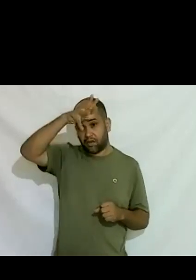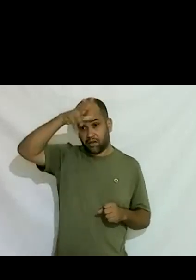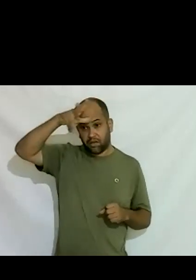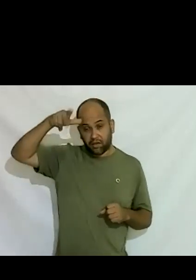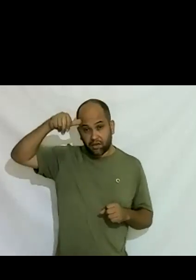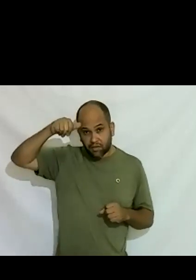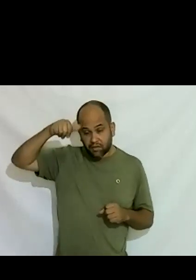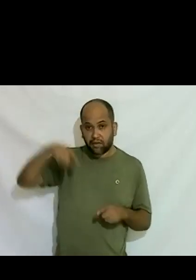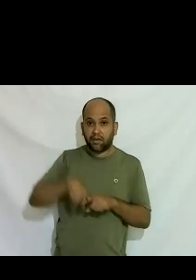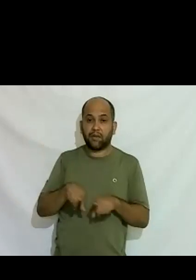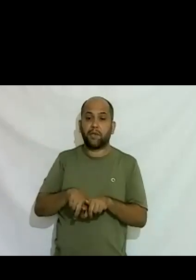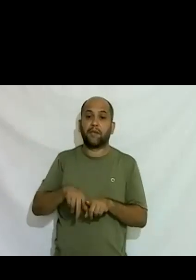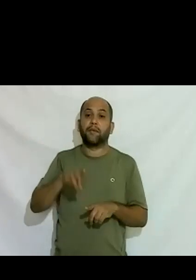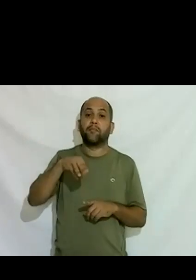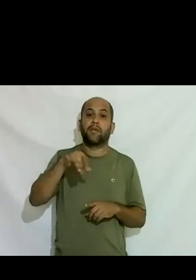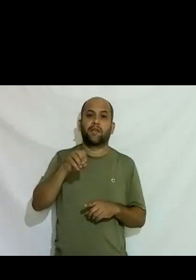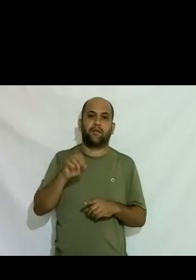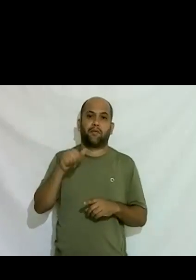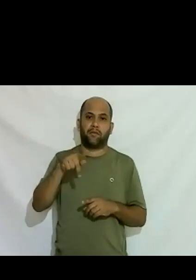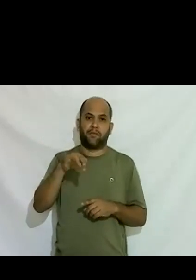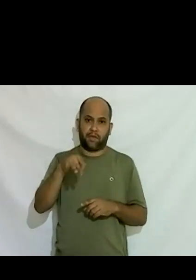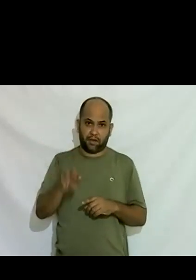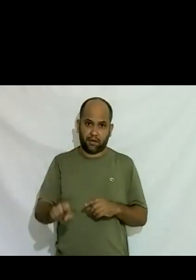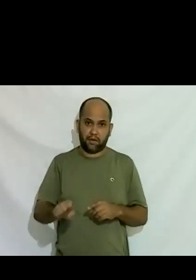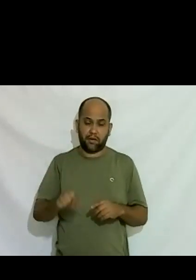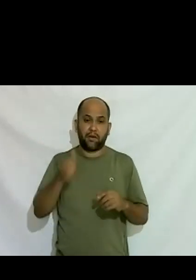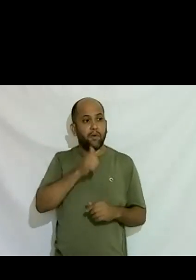meio ambiente a questão de mulheres né